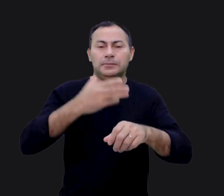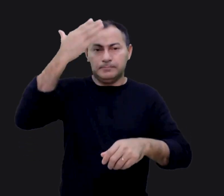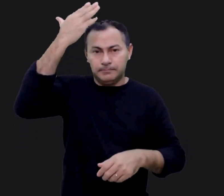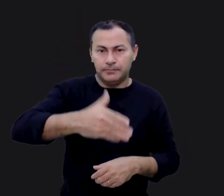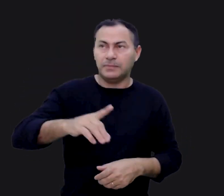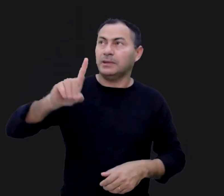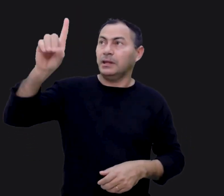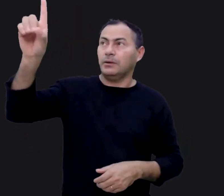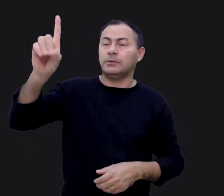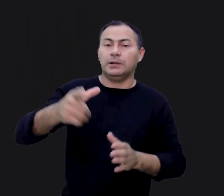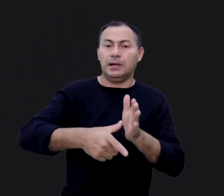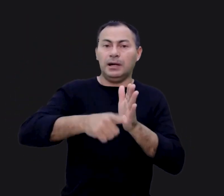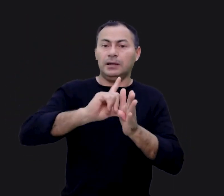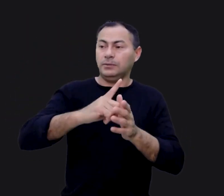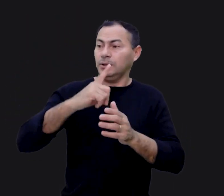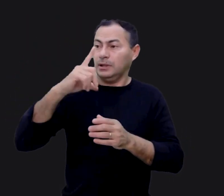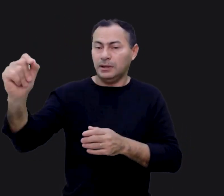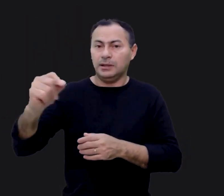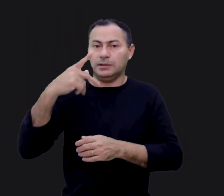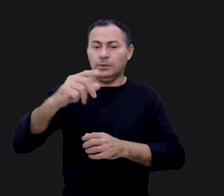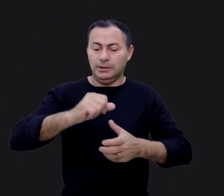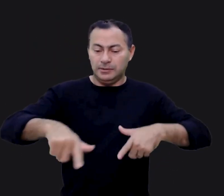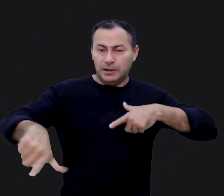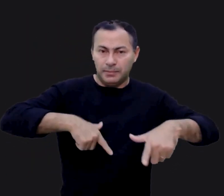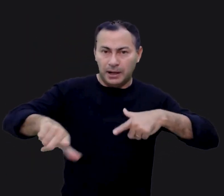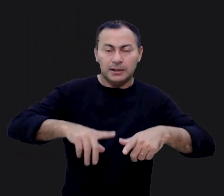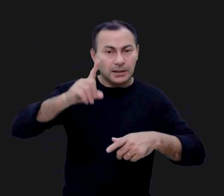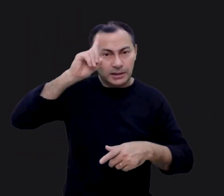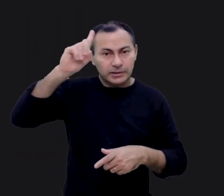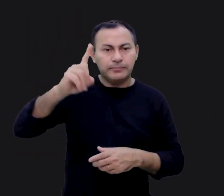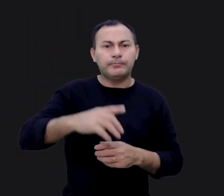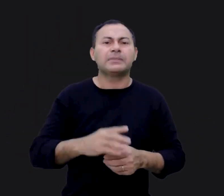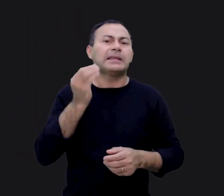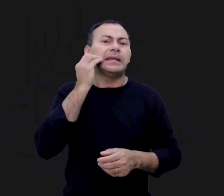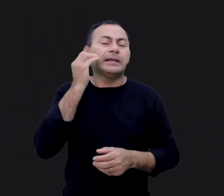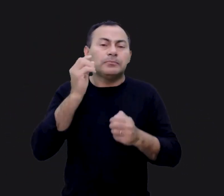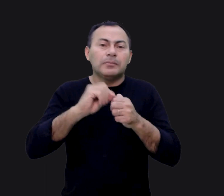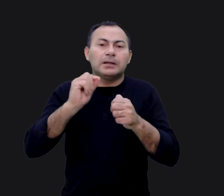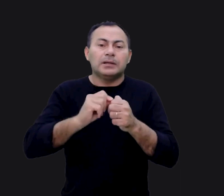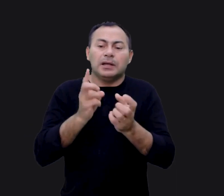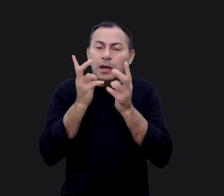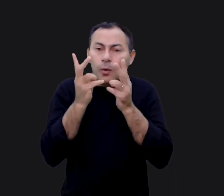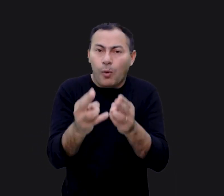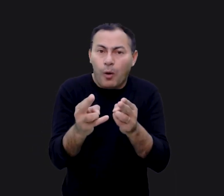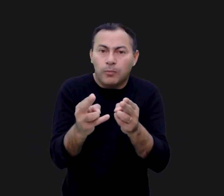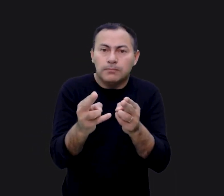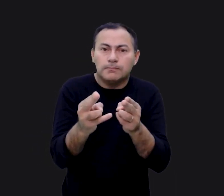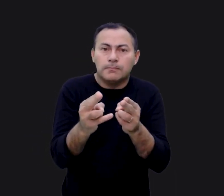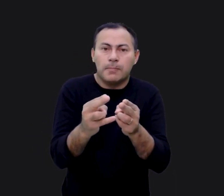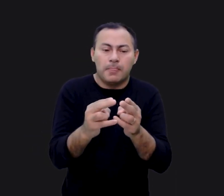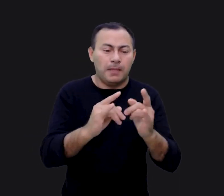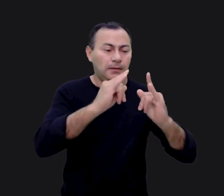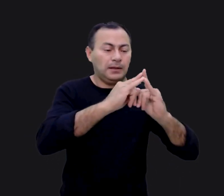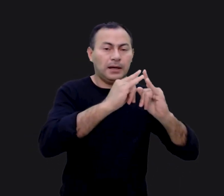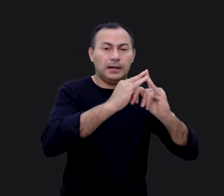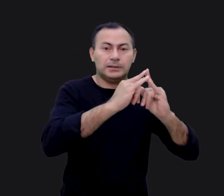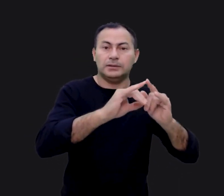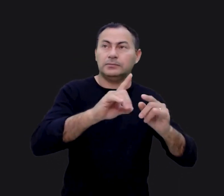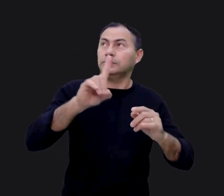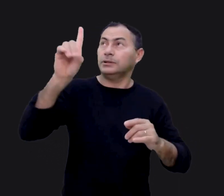tempo na presença de Deus. Antes de você sair para as suas atividades daquele dia, tente fazer isso do mesmo modo como no tabernáculo.